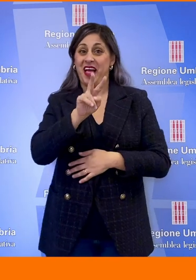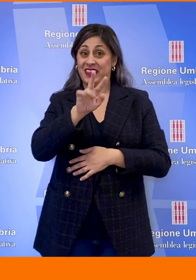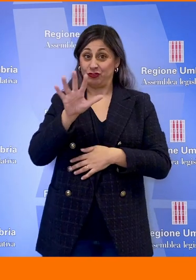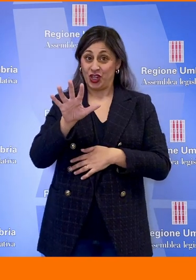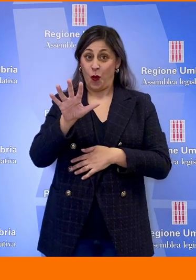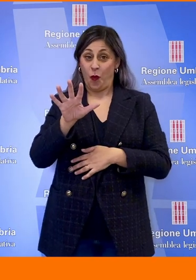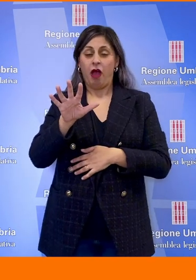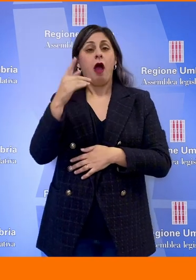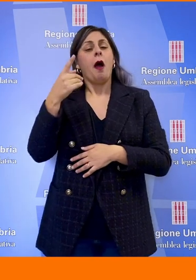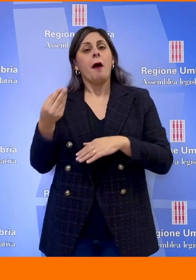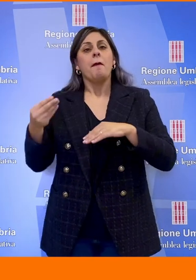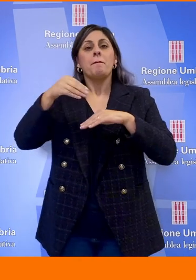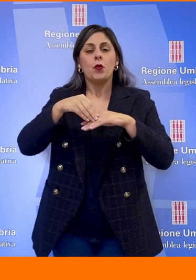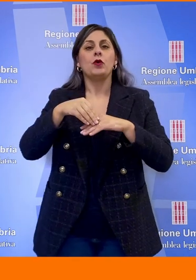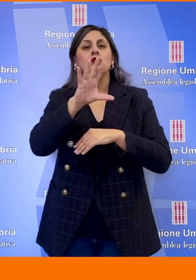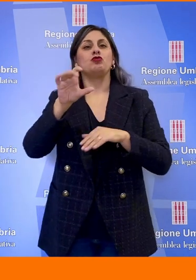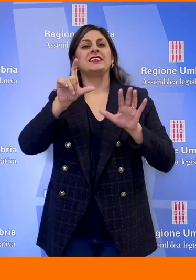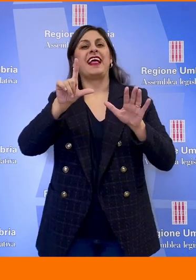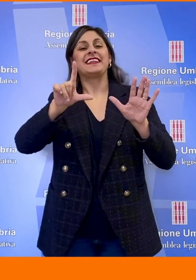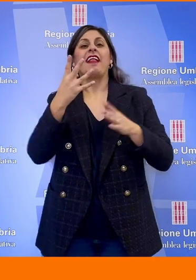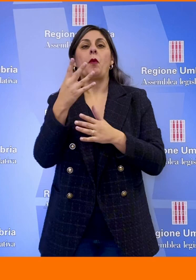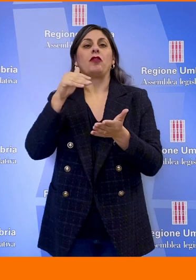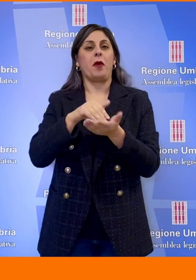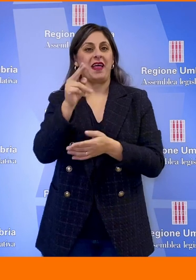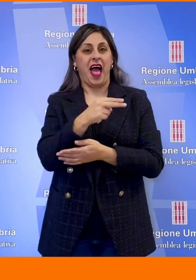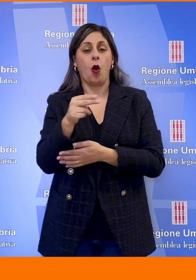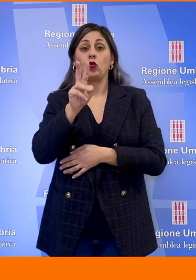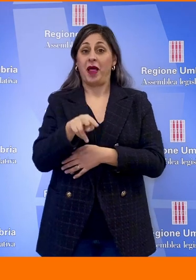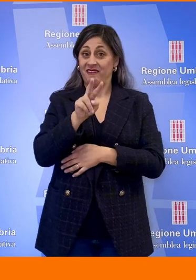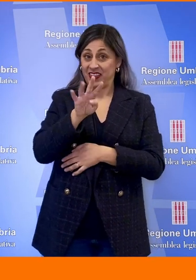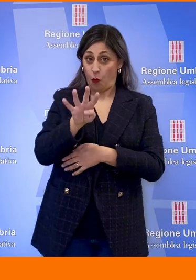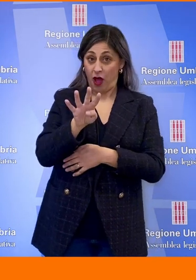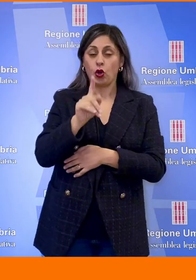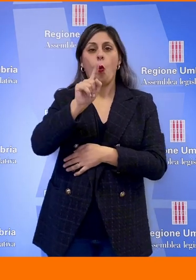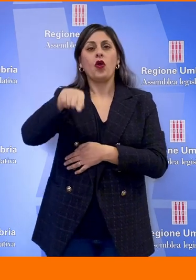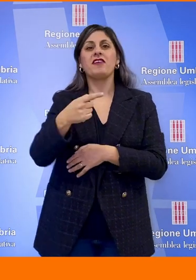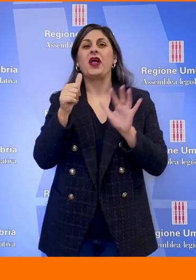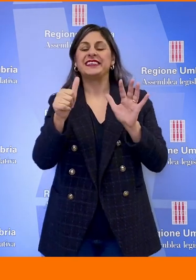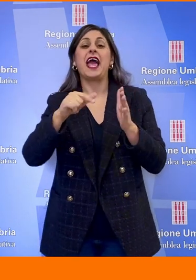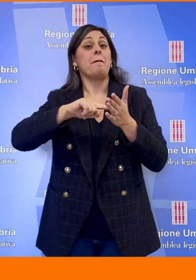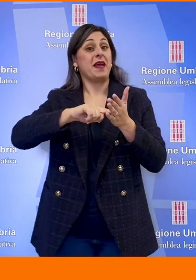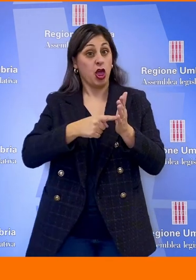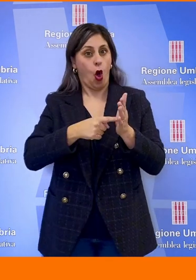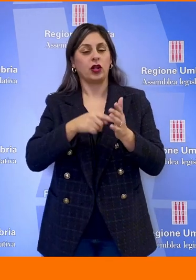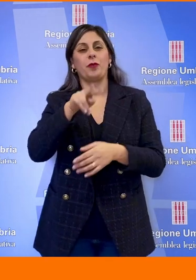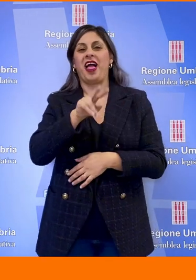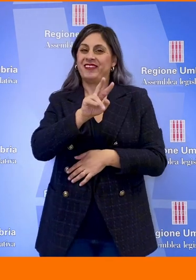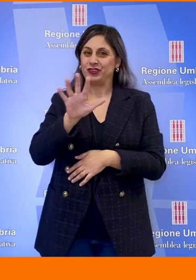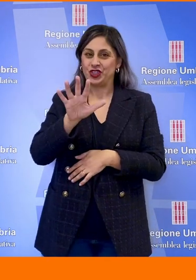cui si aggiungono 574 mila euro nel 2024, 1,6 milioni nel 2025 e 7 milioni nel